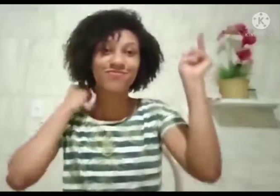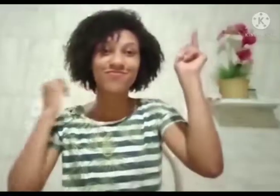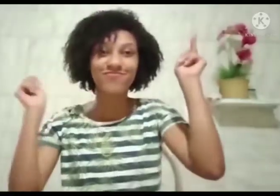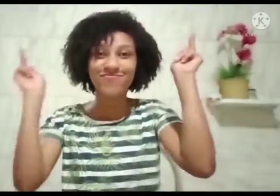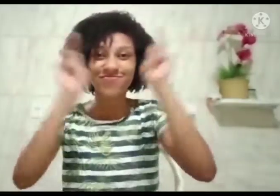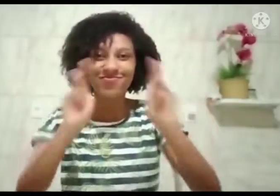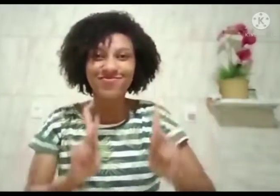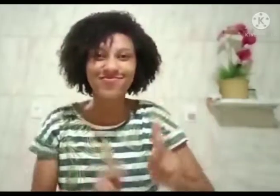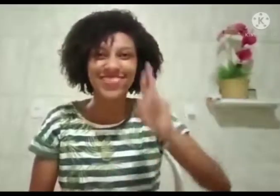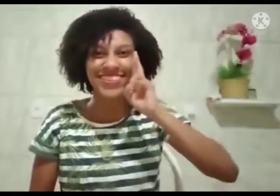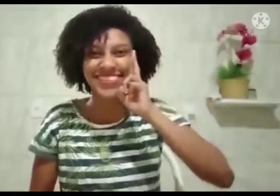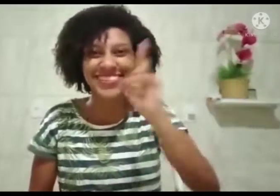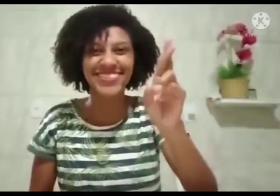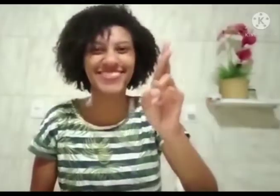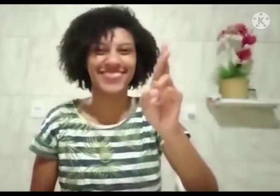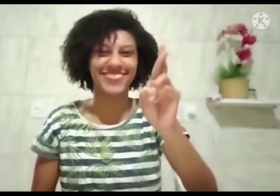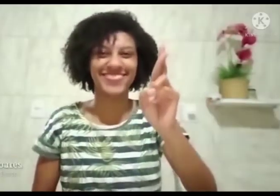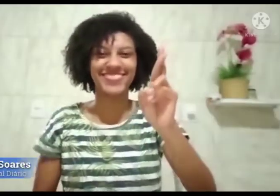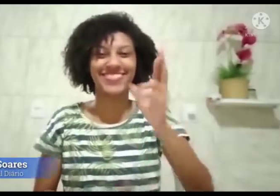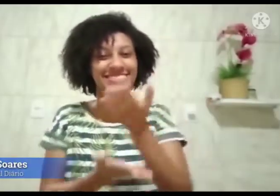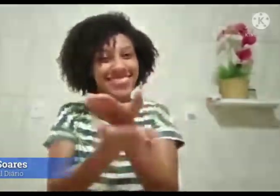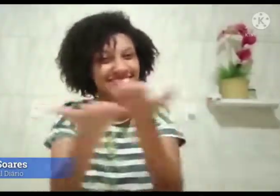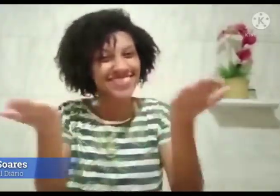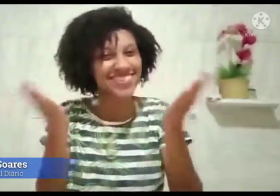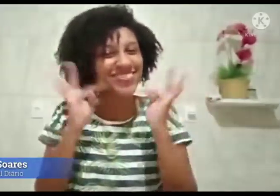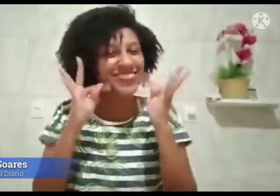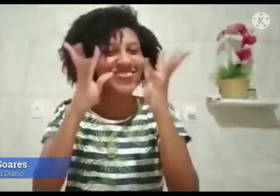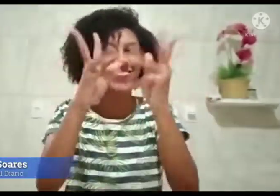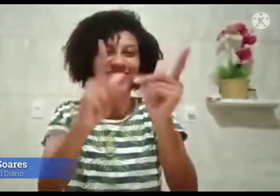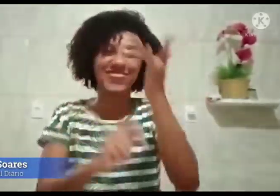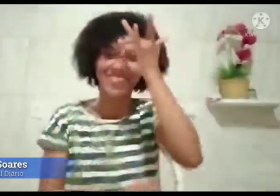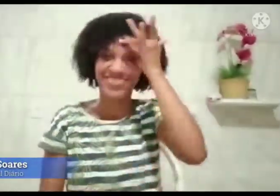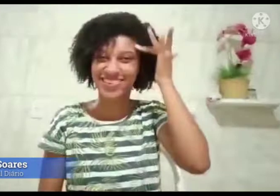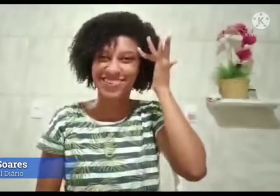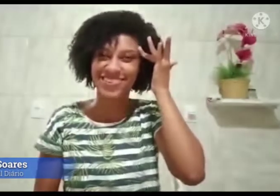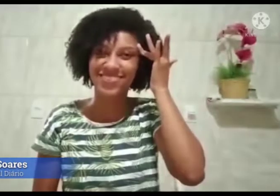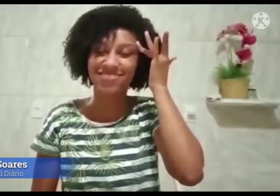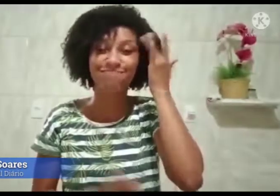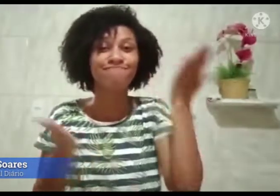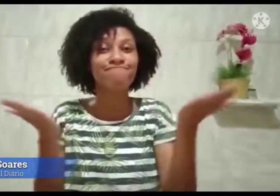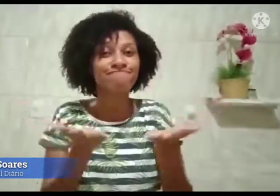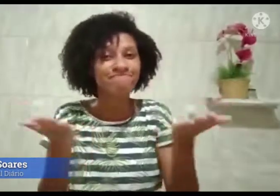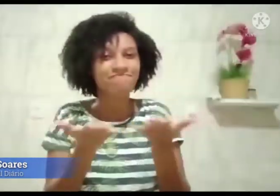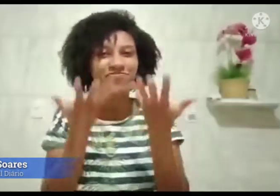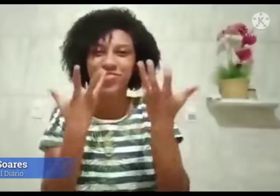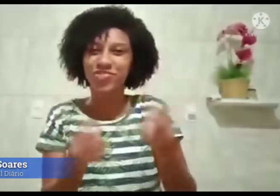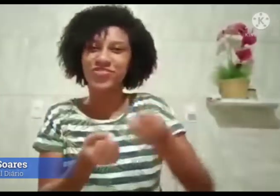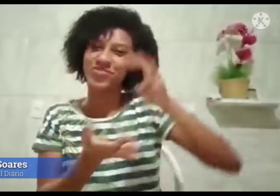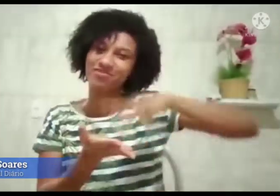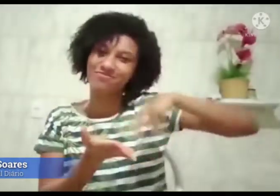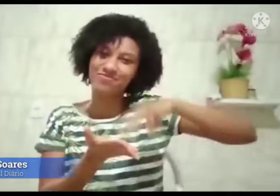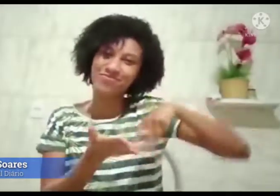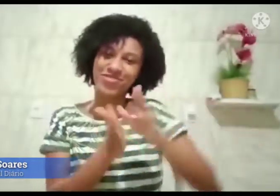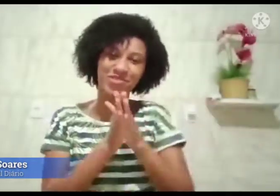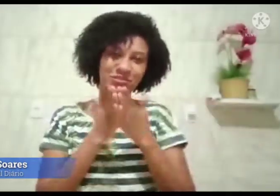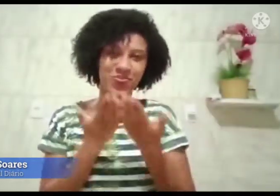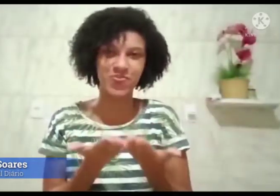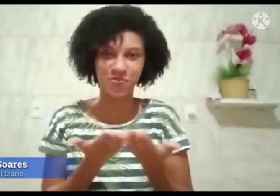A paz do Senhor a todos vocês. Agora vamos a nossa leitura